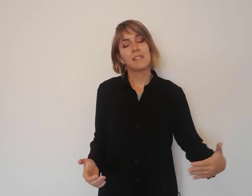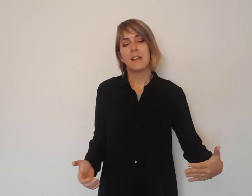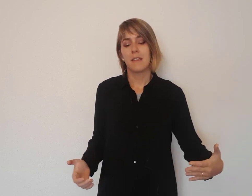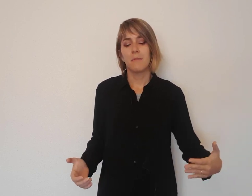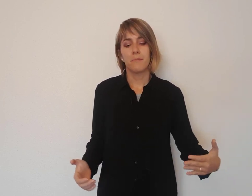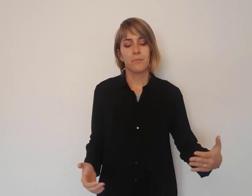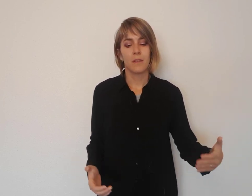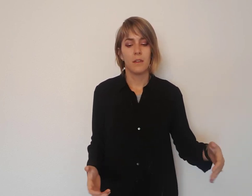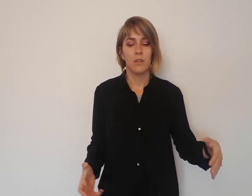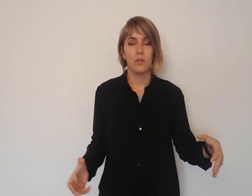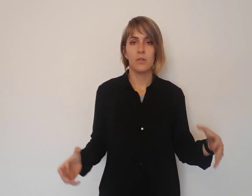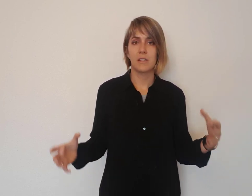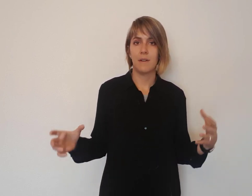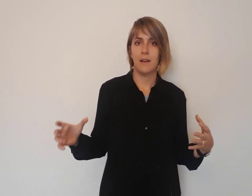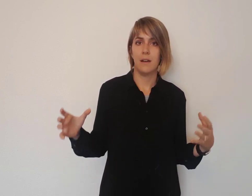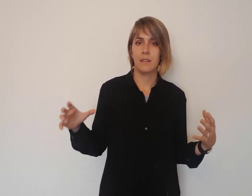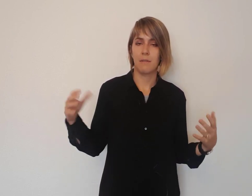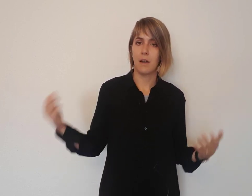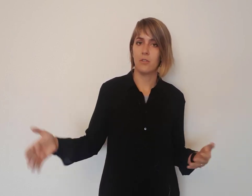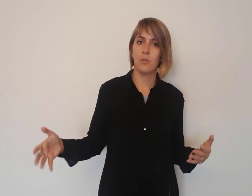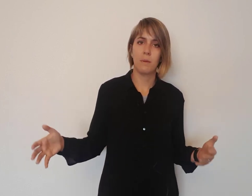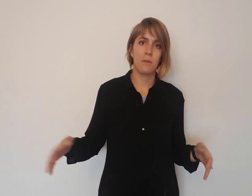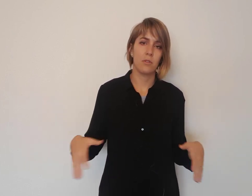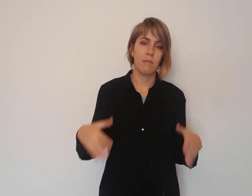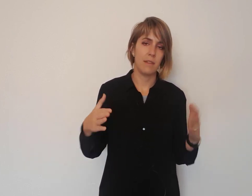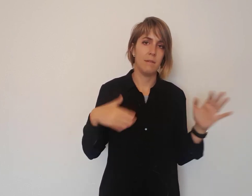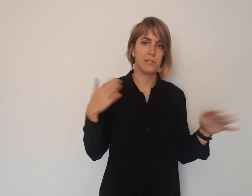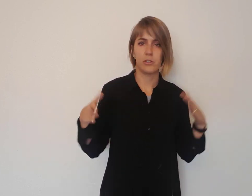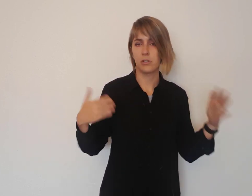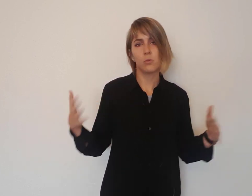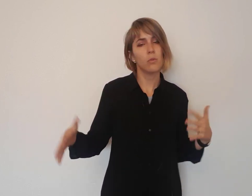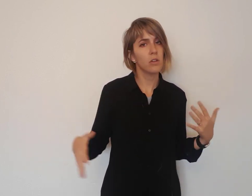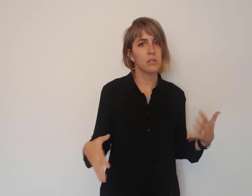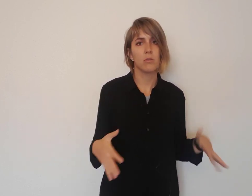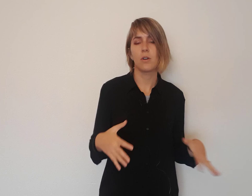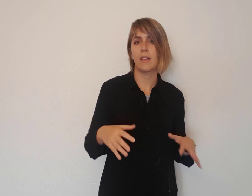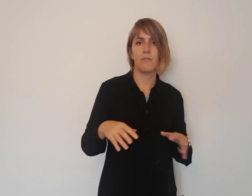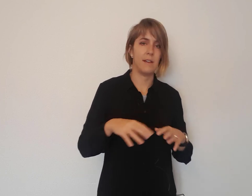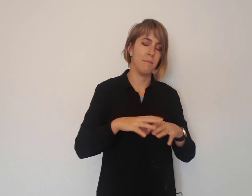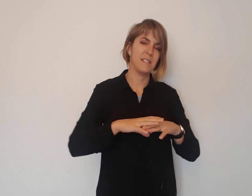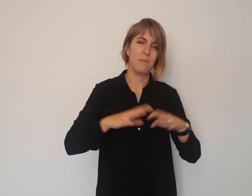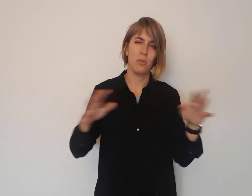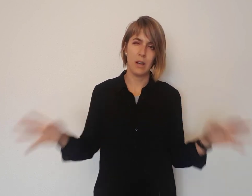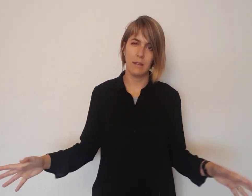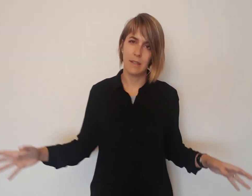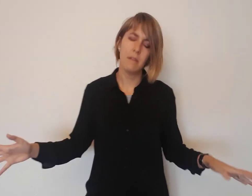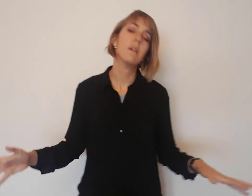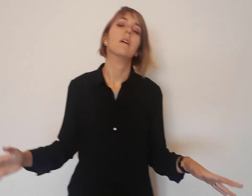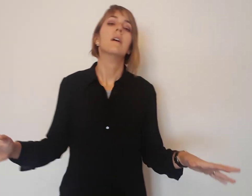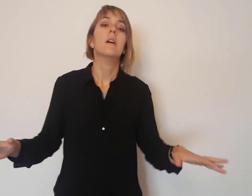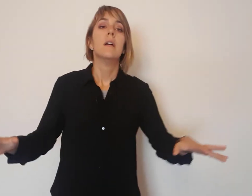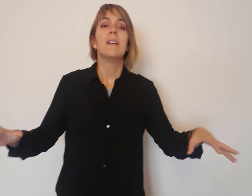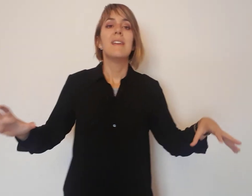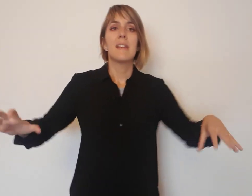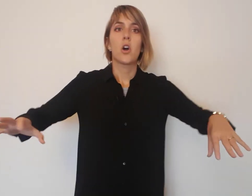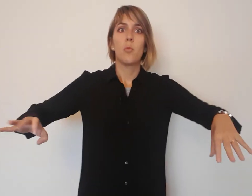tarde, yo estaba trabajando, primero trabajé en diversos estudios y luego caí en una empresa muy grande y era como